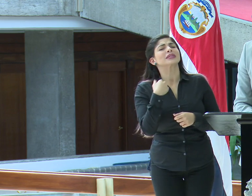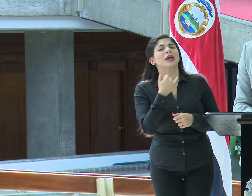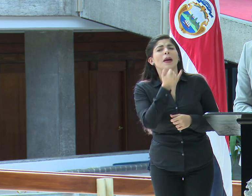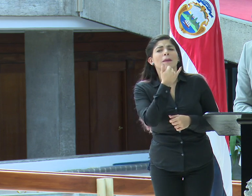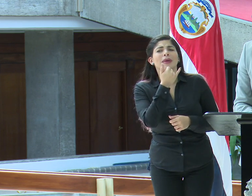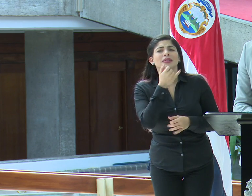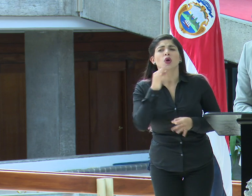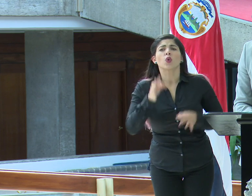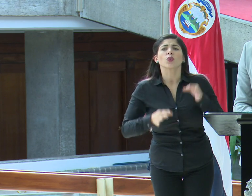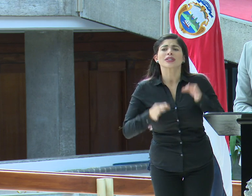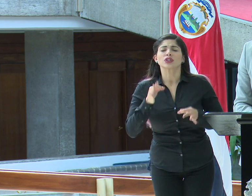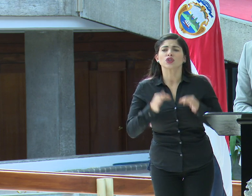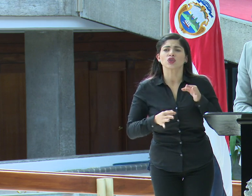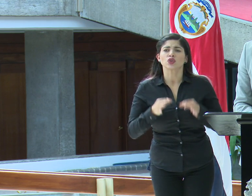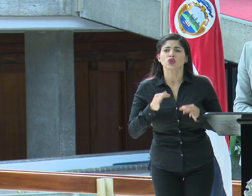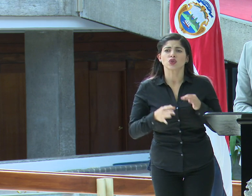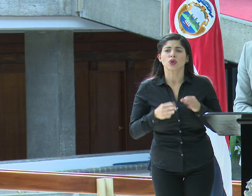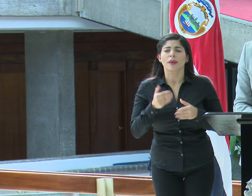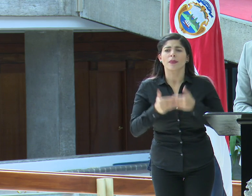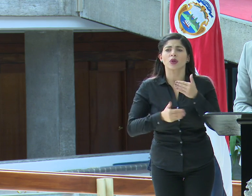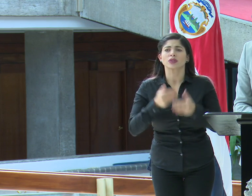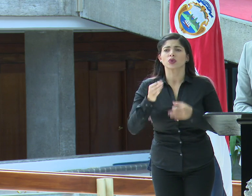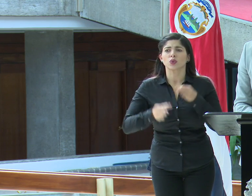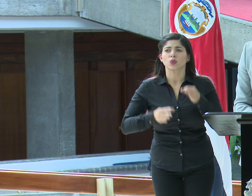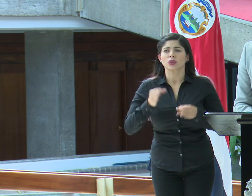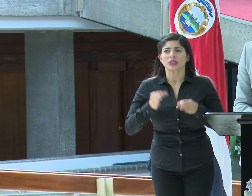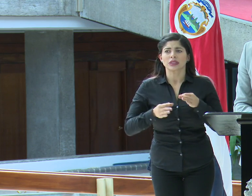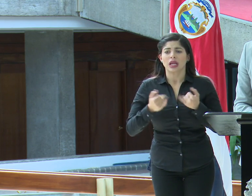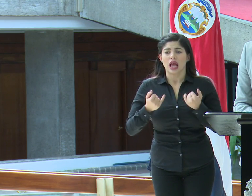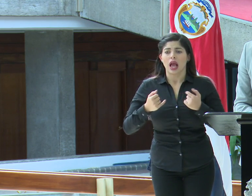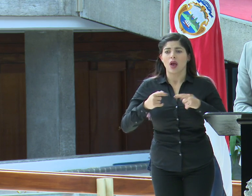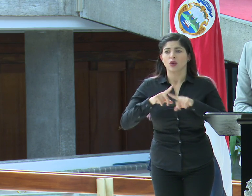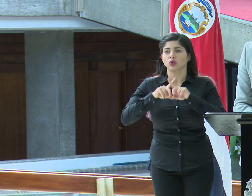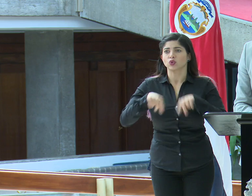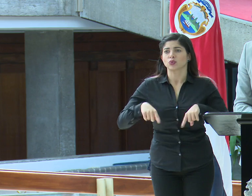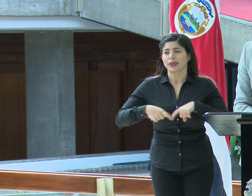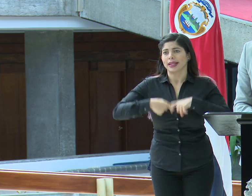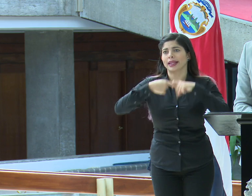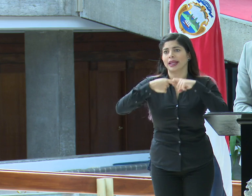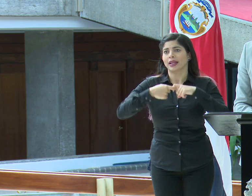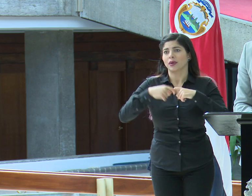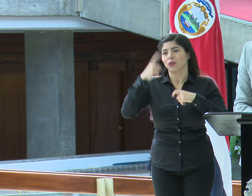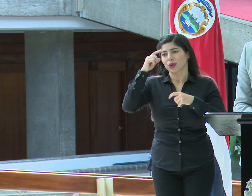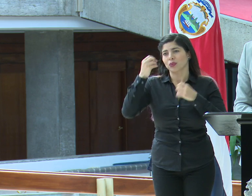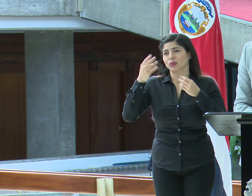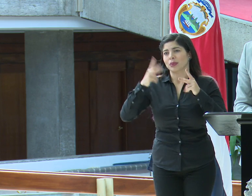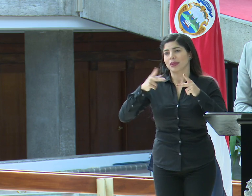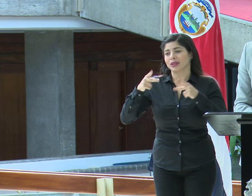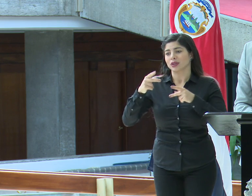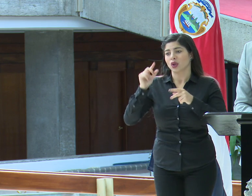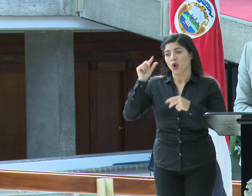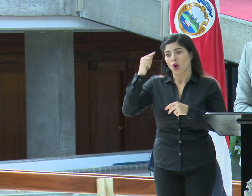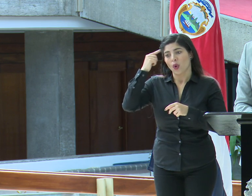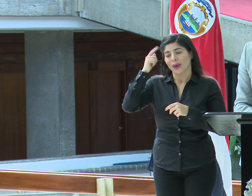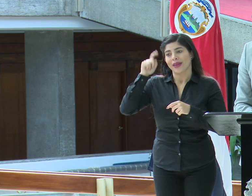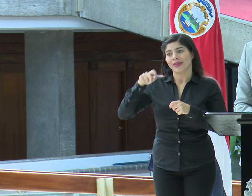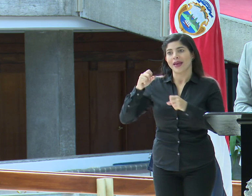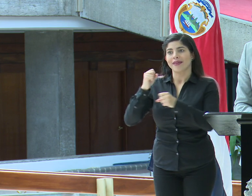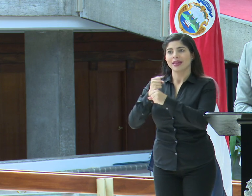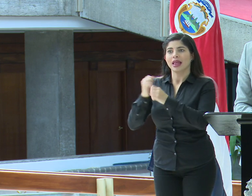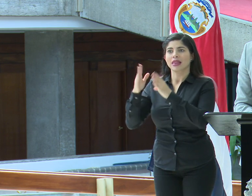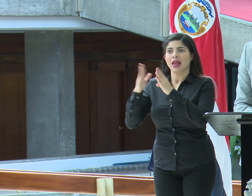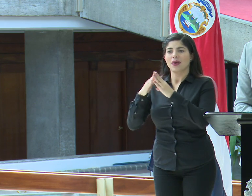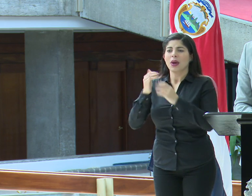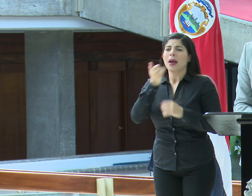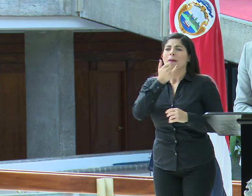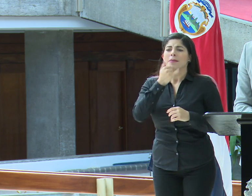con los juicios, con los procesos judiciales que se van a suspender, obviamente porque muchos funcionarios del gobierno tienen que atenerse al teletrabajo? ¿Qué va a pasar